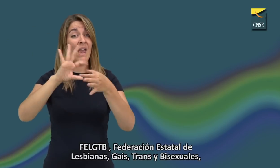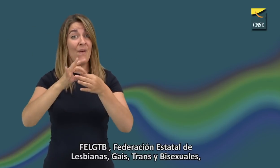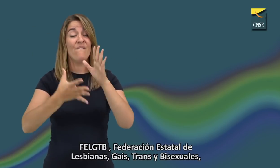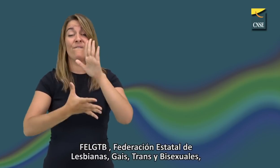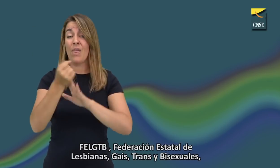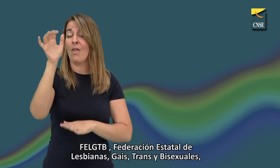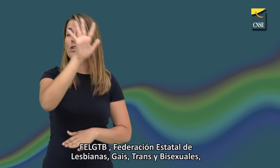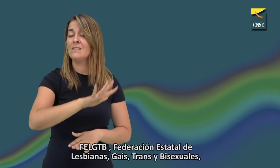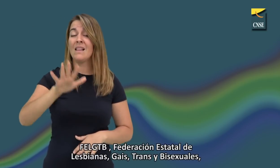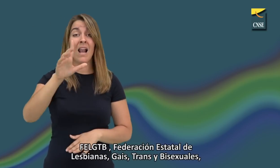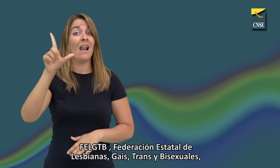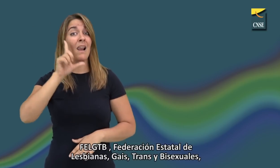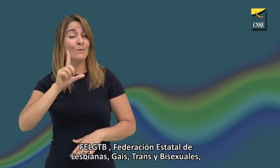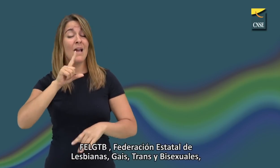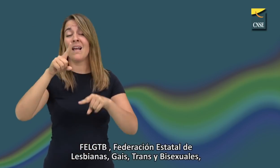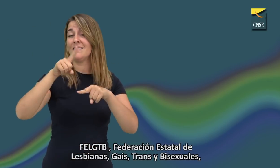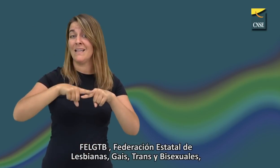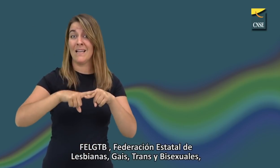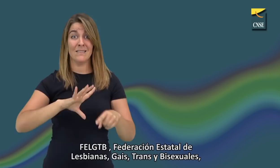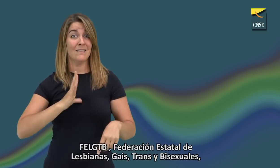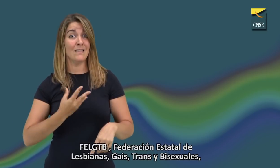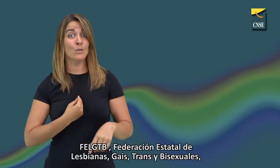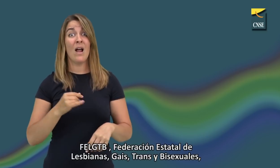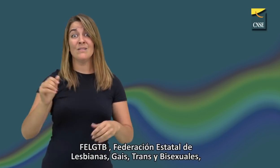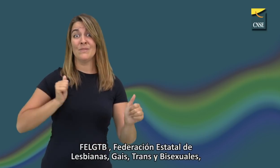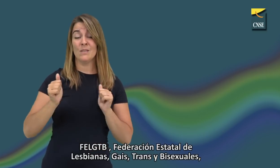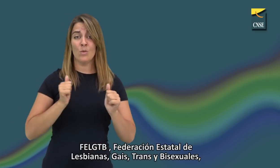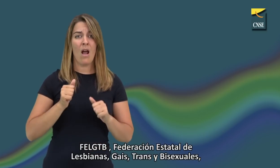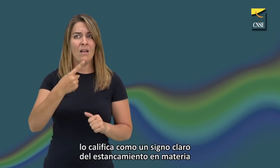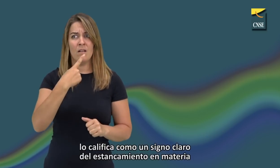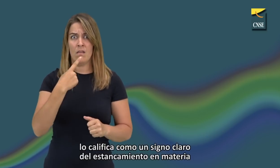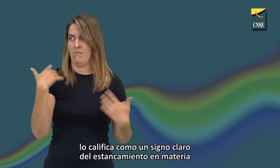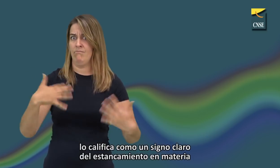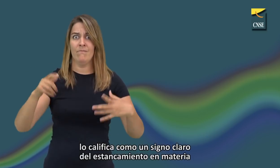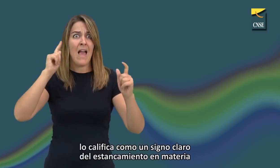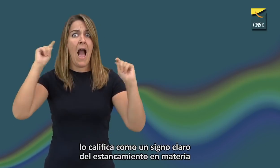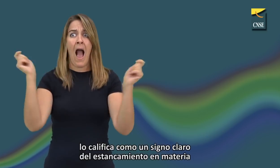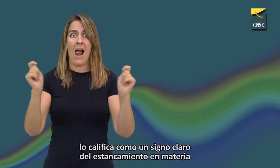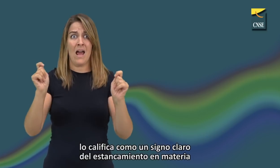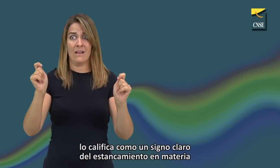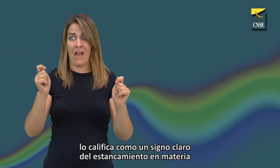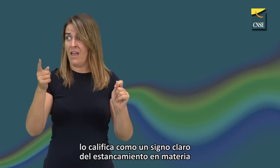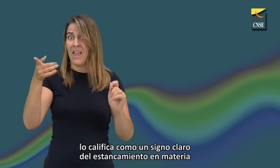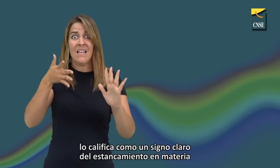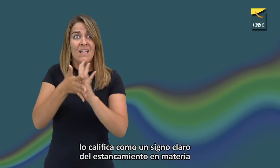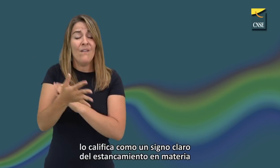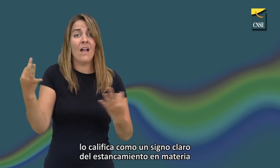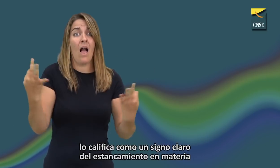FELGTBI, Federación Estatal de Lesbianas, Gays, Trans y Bisexuales, lo califica como un signo claro de estancamiento